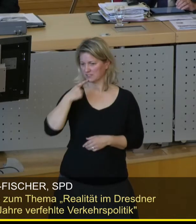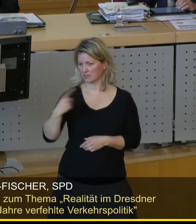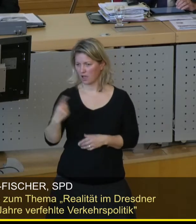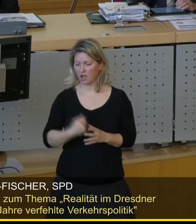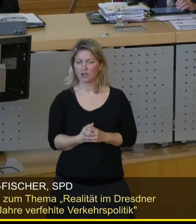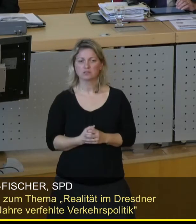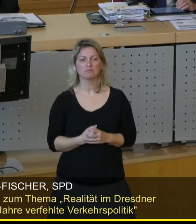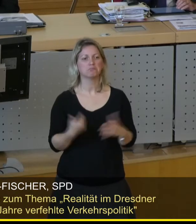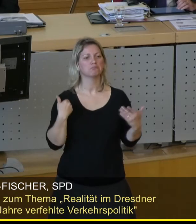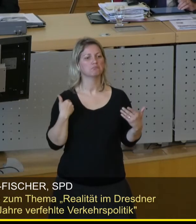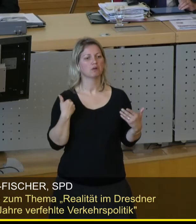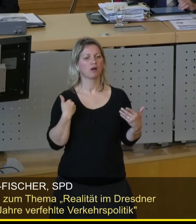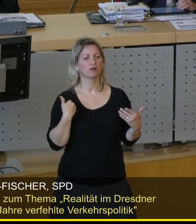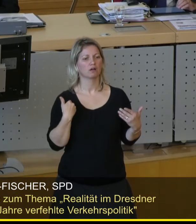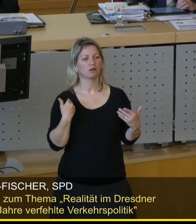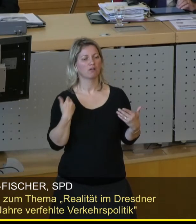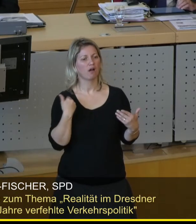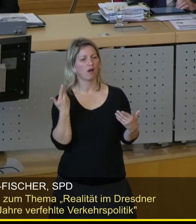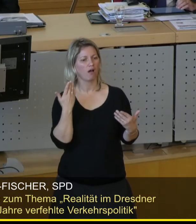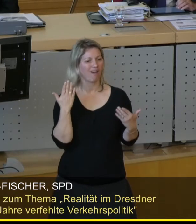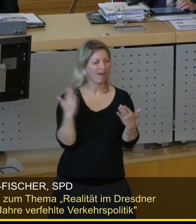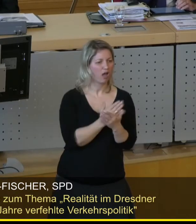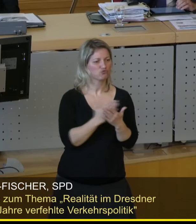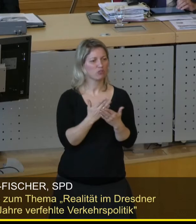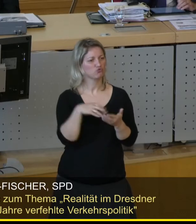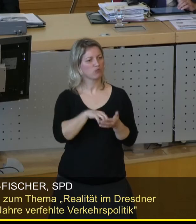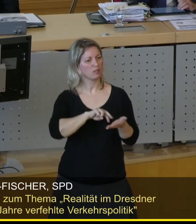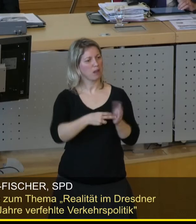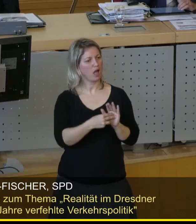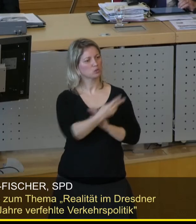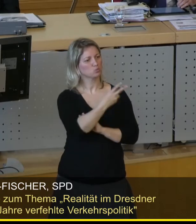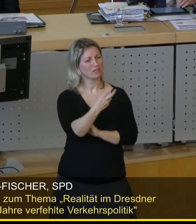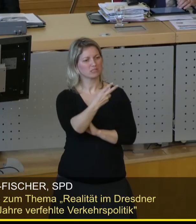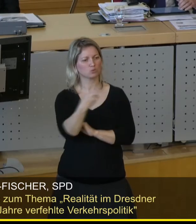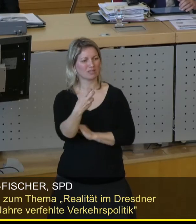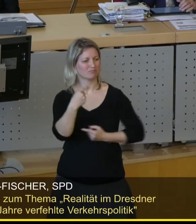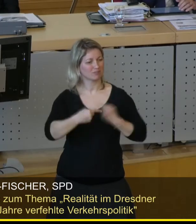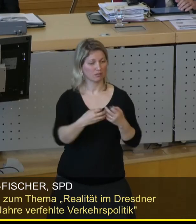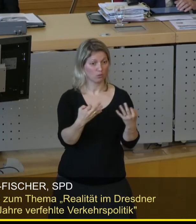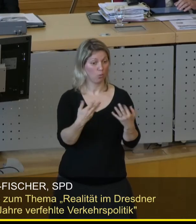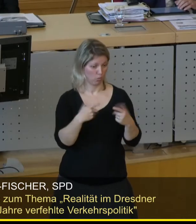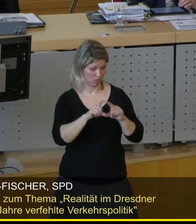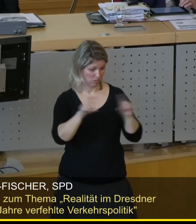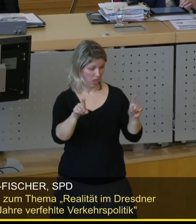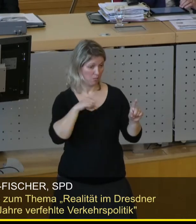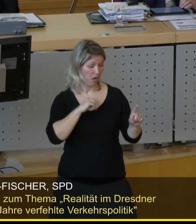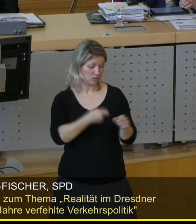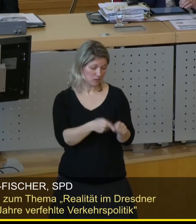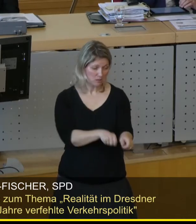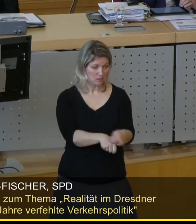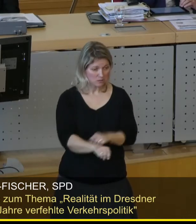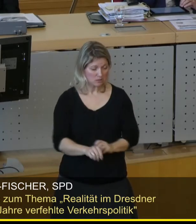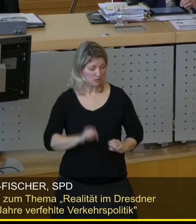keine Entscheidung oder kein Voranbringen von Stadtbahn 2020. Ich glaube, wir haben uns sehr intensiv hinter das Thema geklemmt